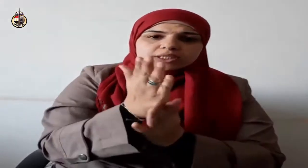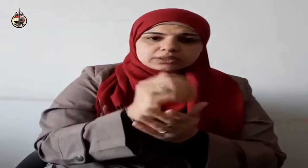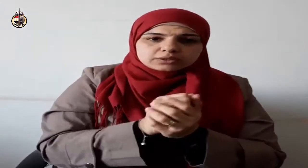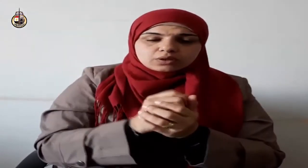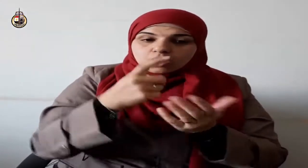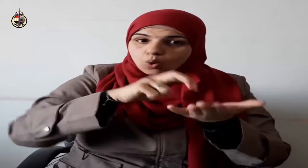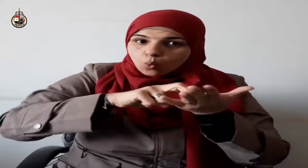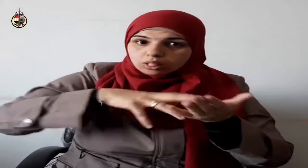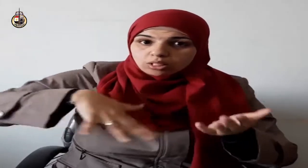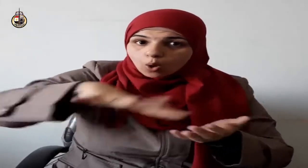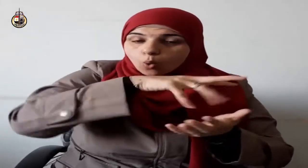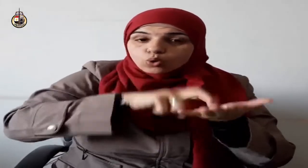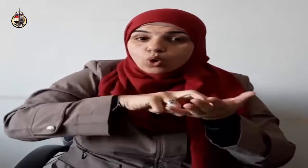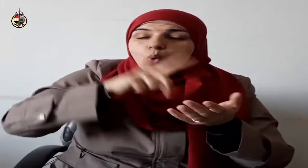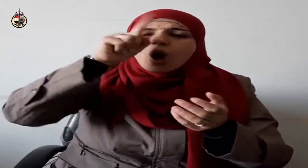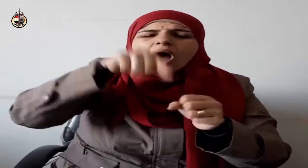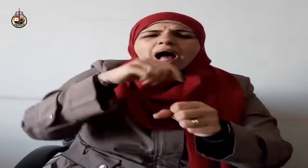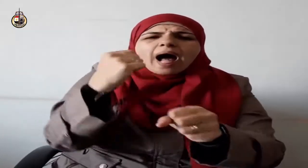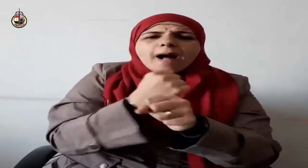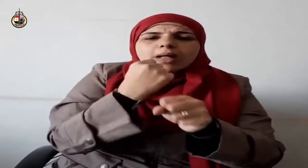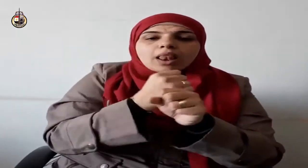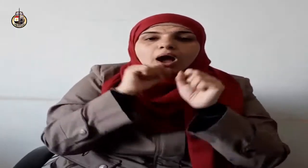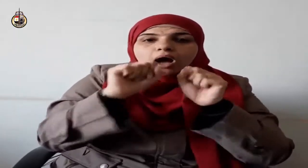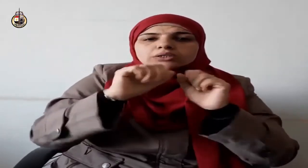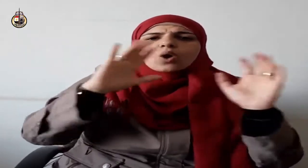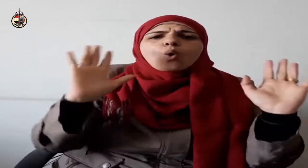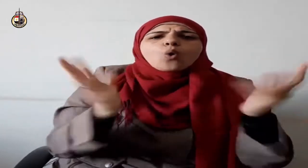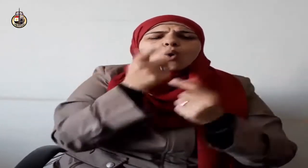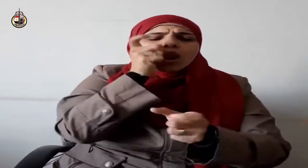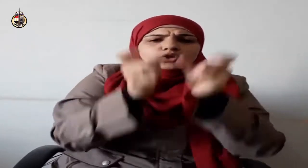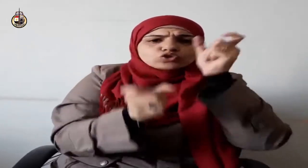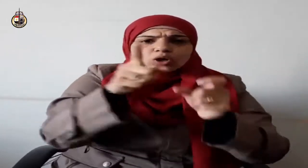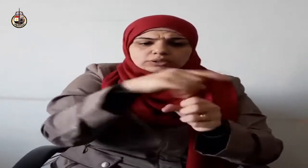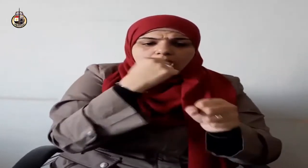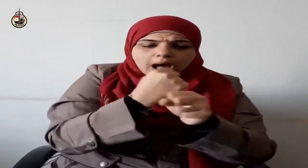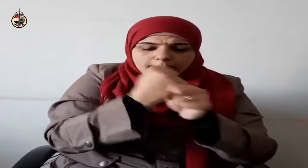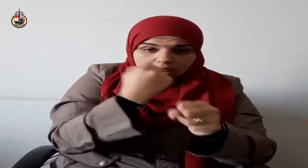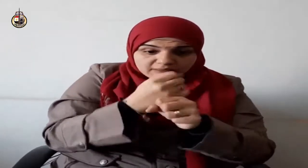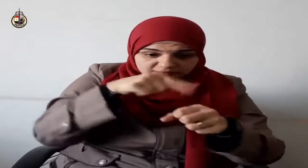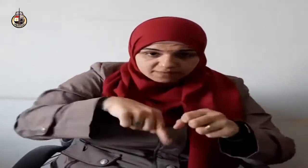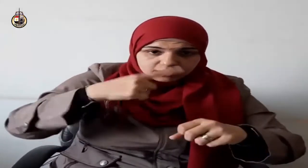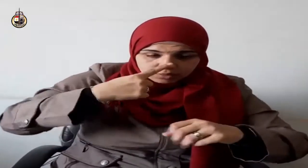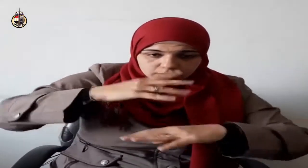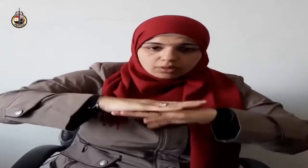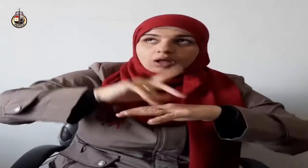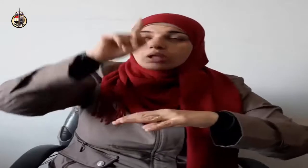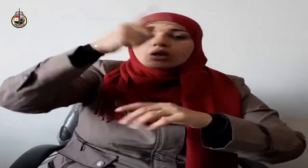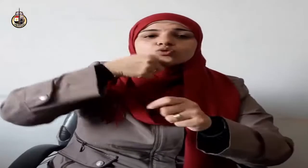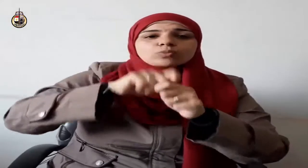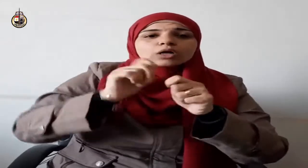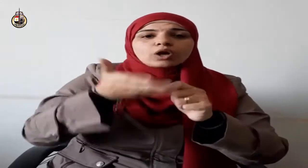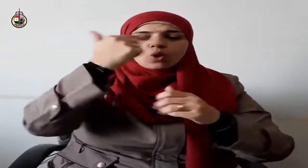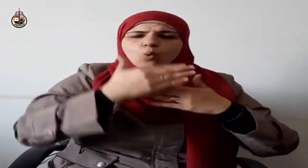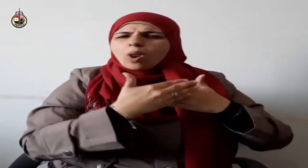ومنها أن يحقق العبد التقوى والإحسان